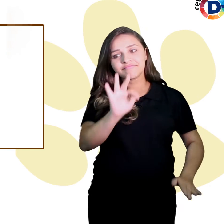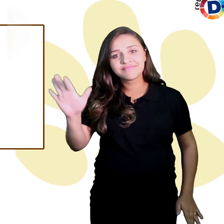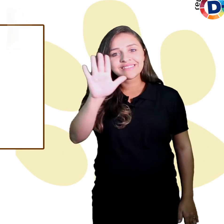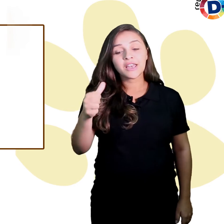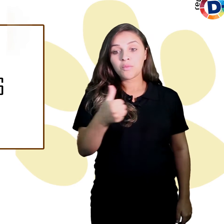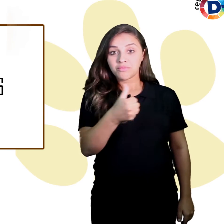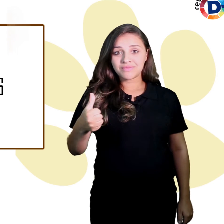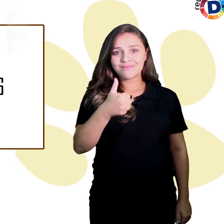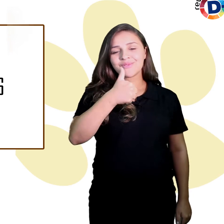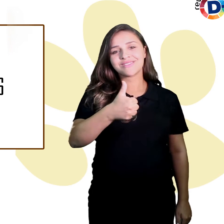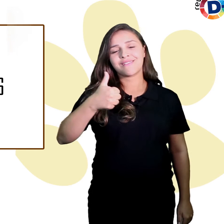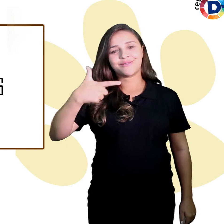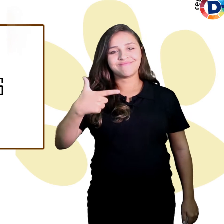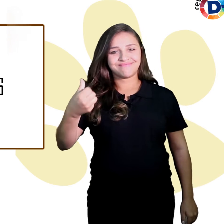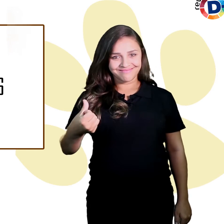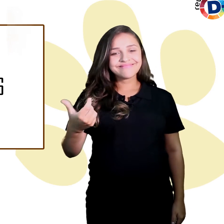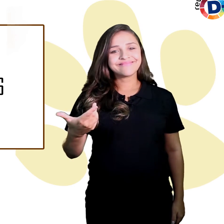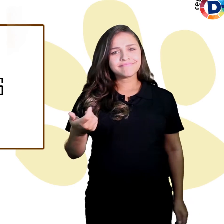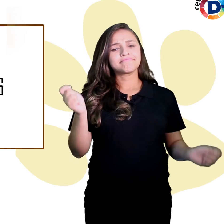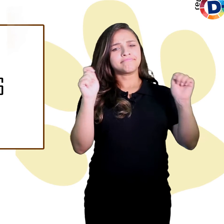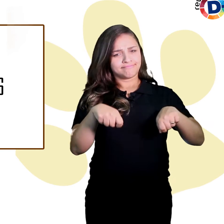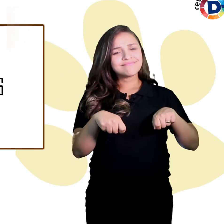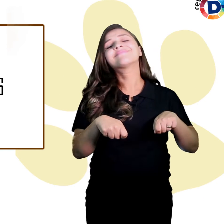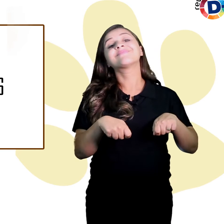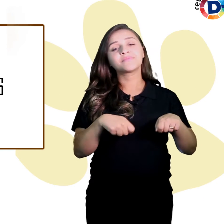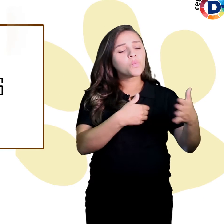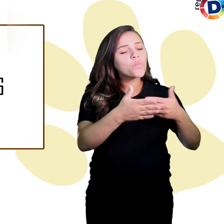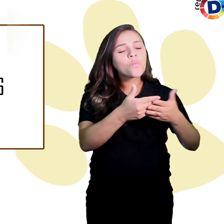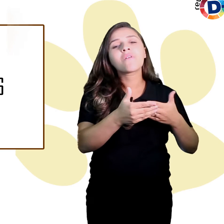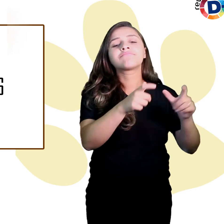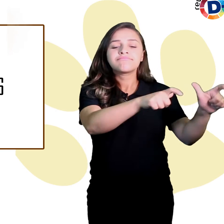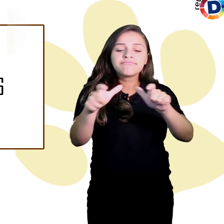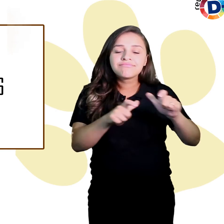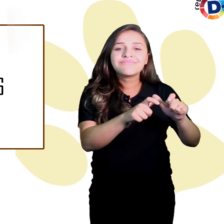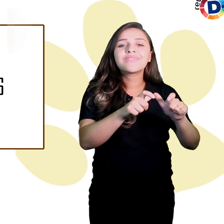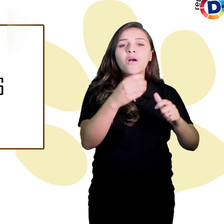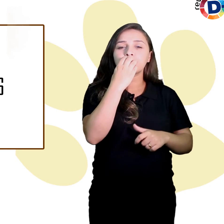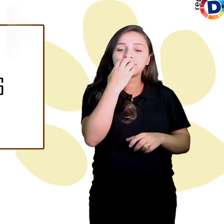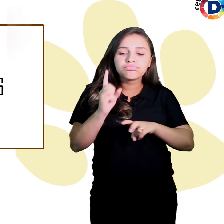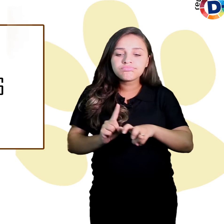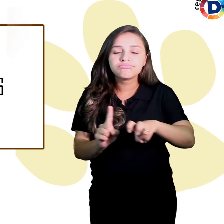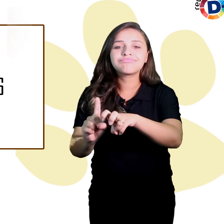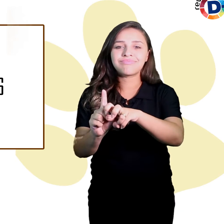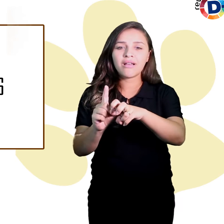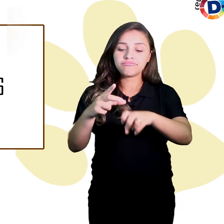que autoriza o acesso livre de cães guias em locais de uso coletivo e privado, como